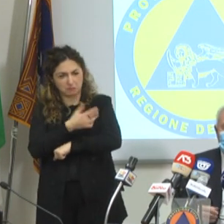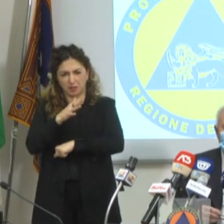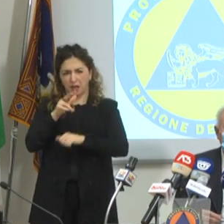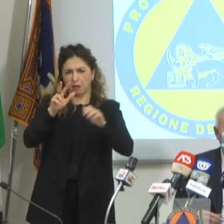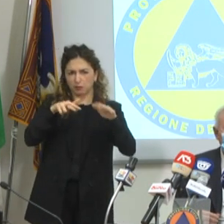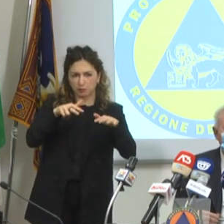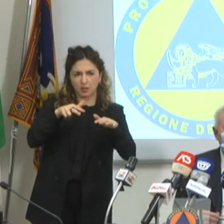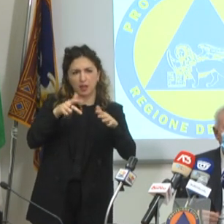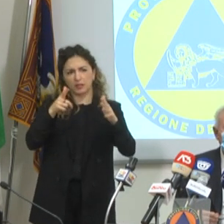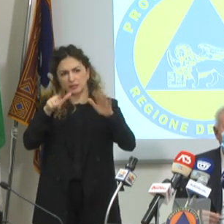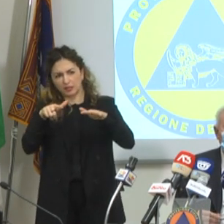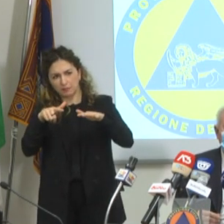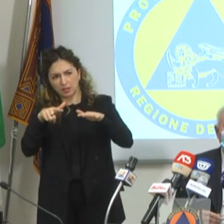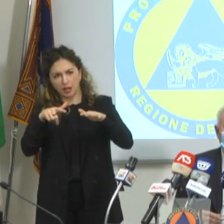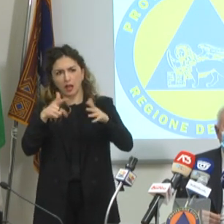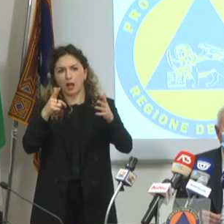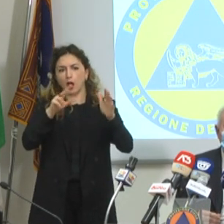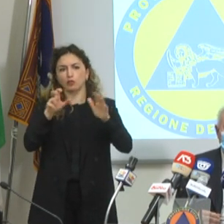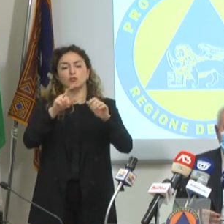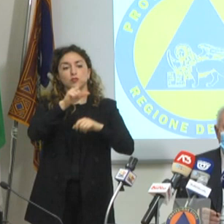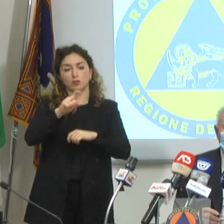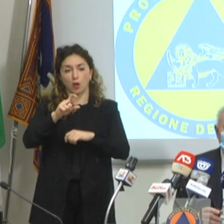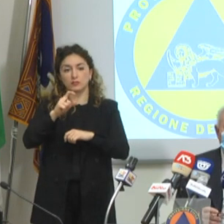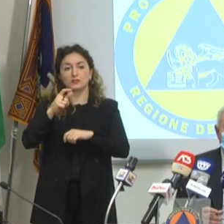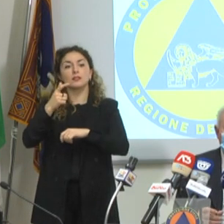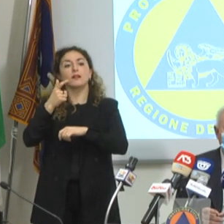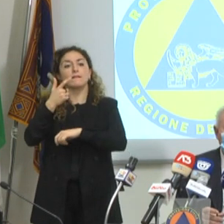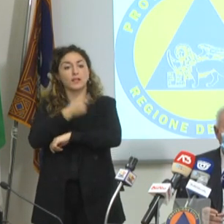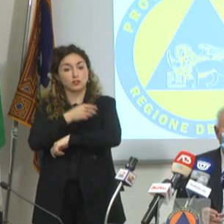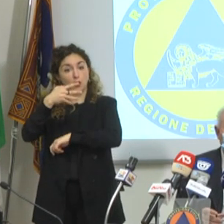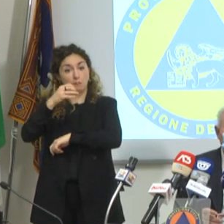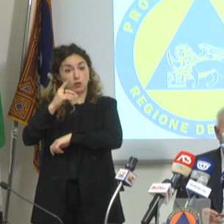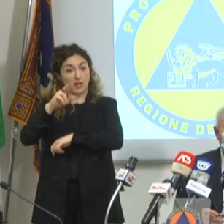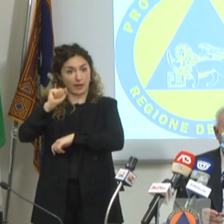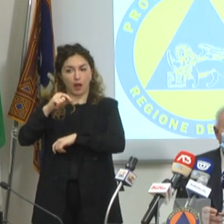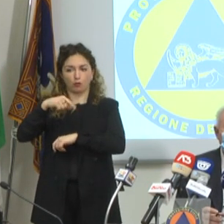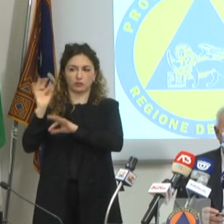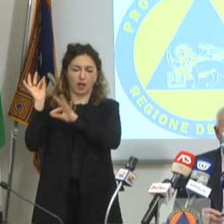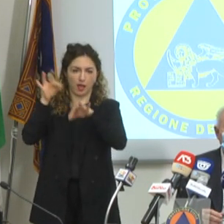.000-7.800 dose del vaccino Moderna che riceviamo oggi.